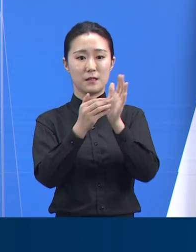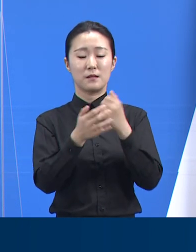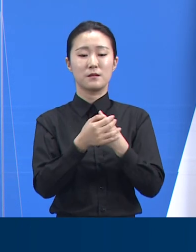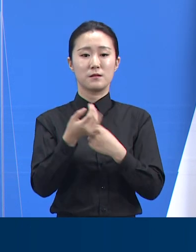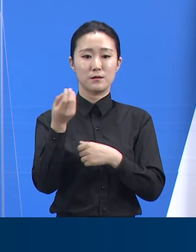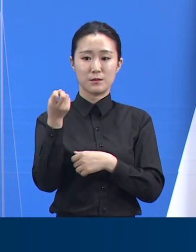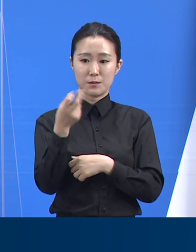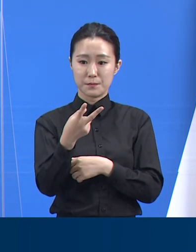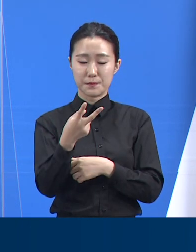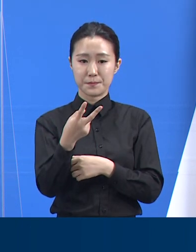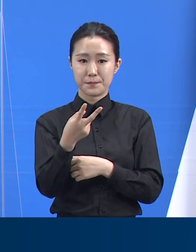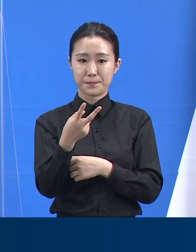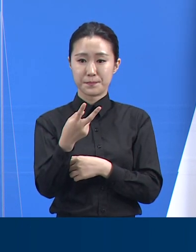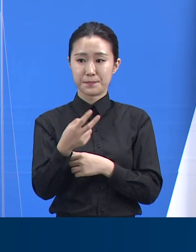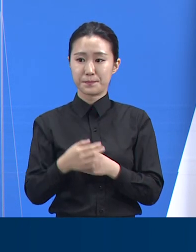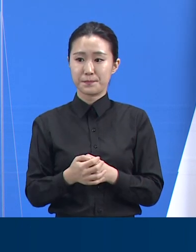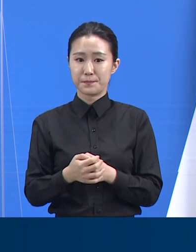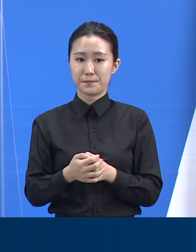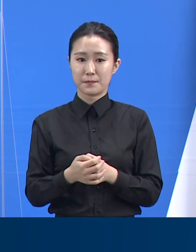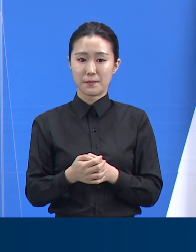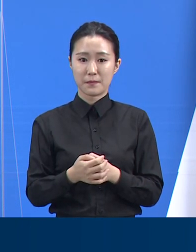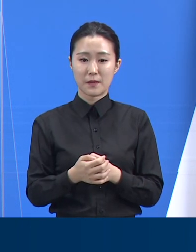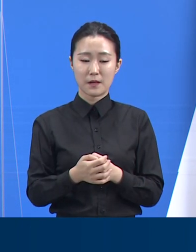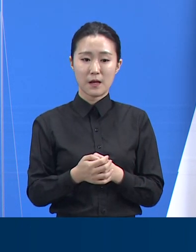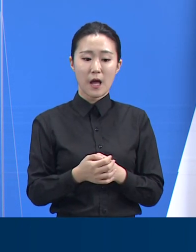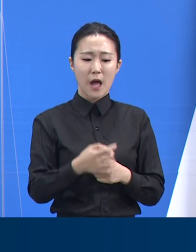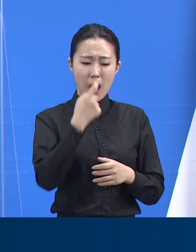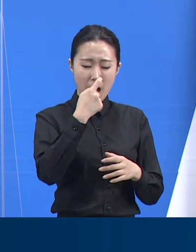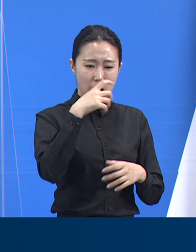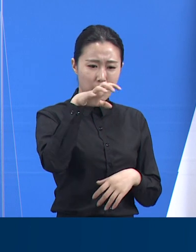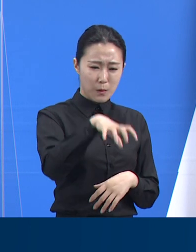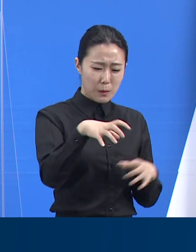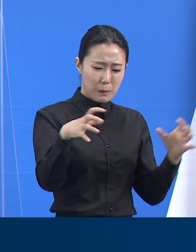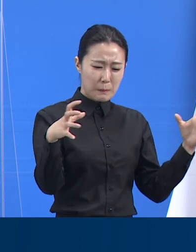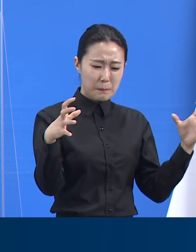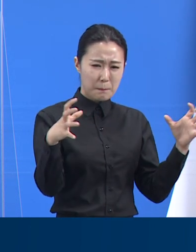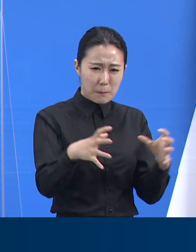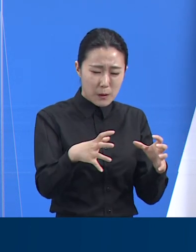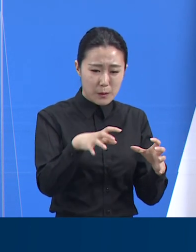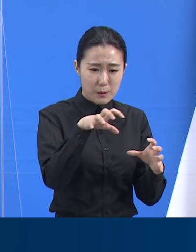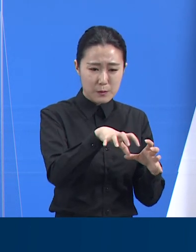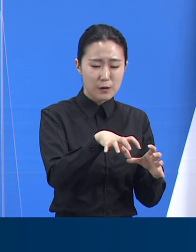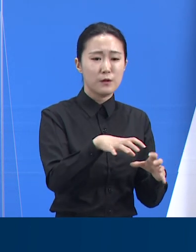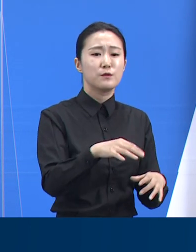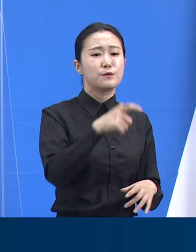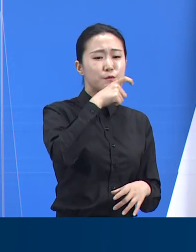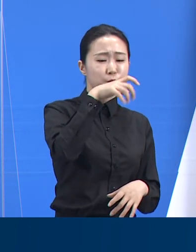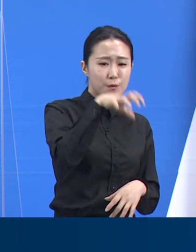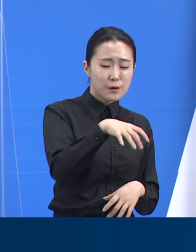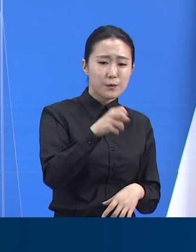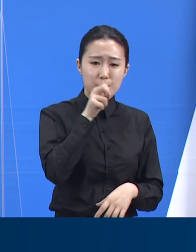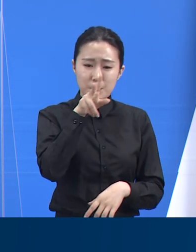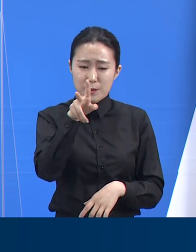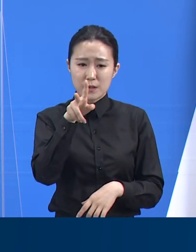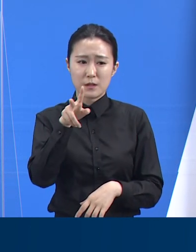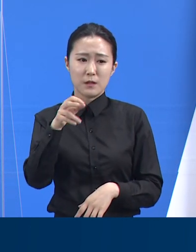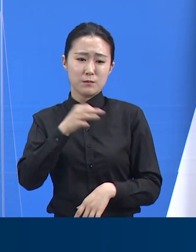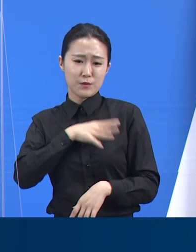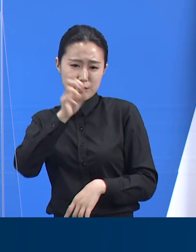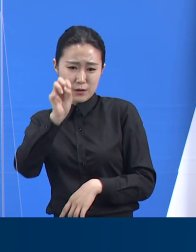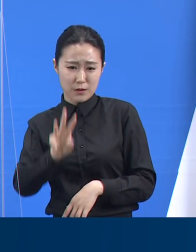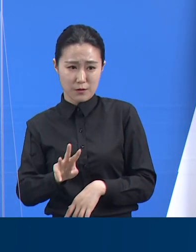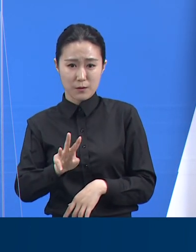및 학원별집 정도 등을 고려하여 숭원시, 용인시, 고양시, 부천시에 공고